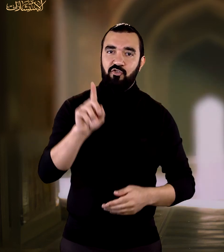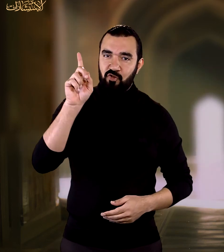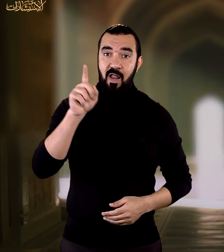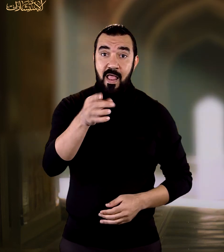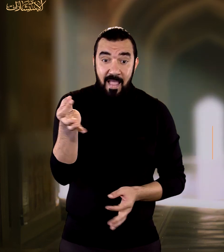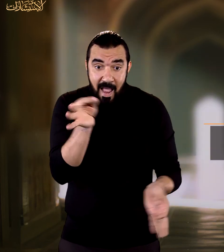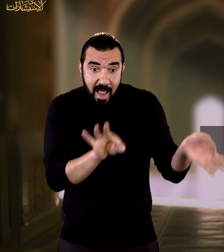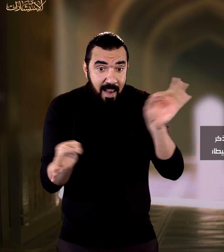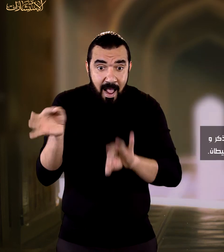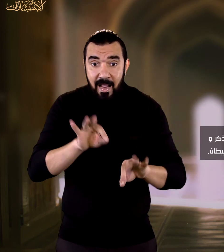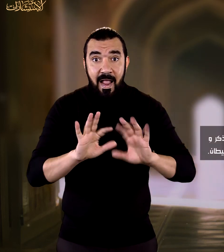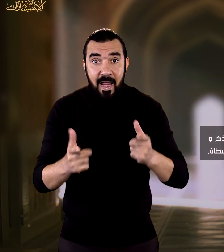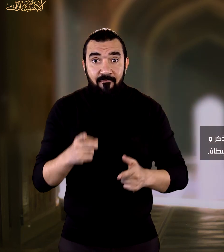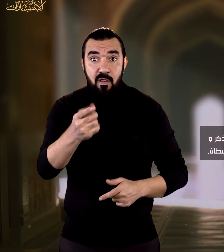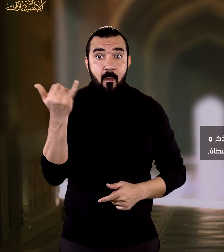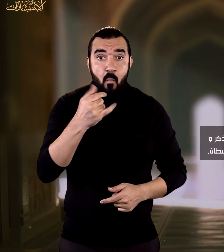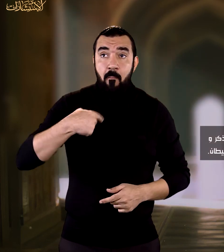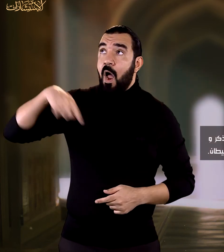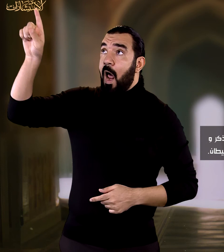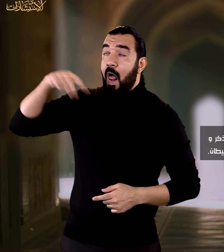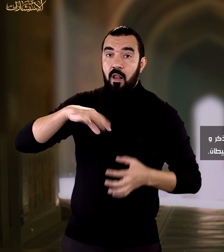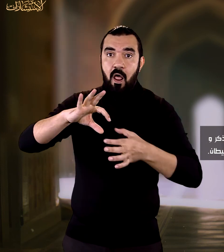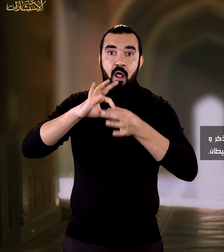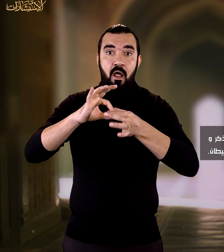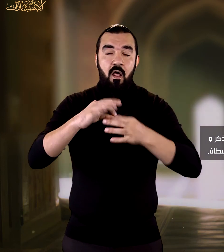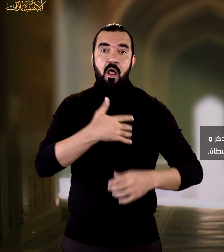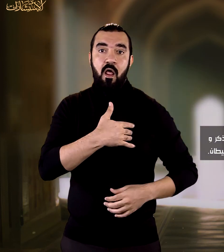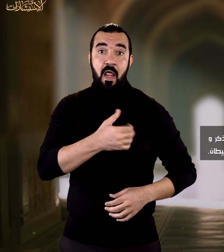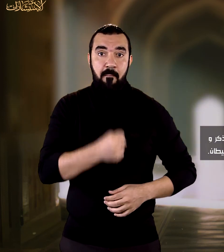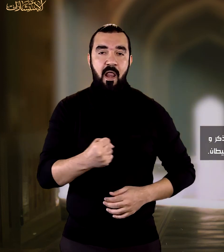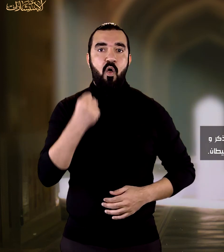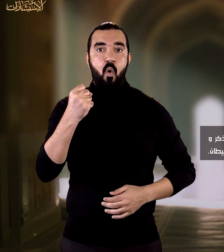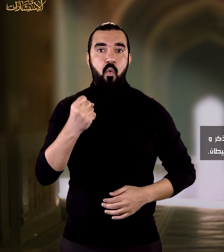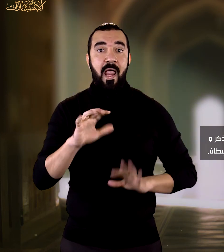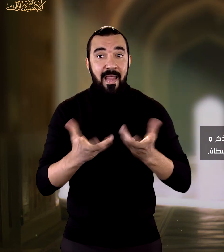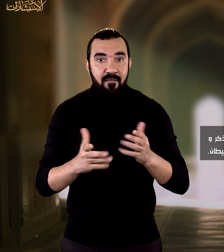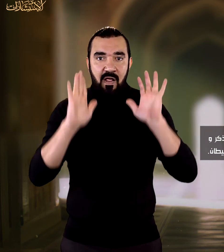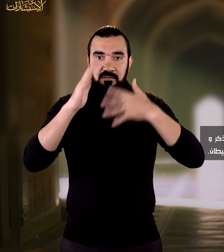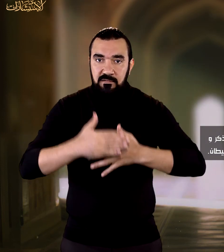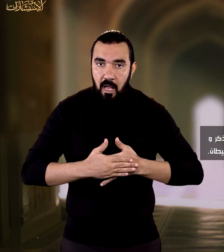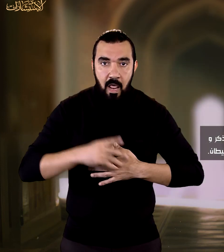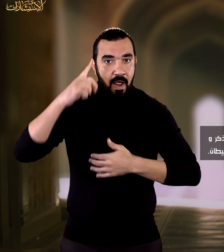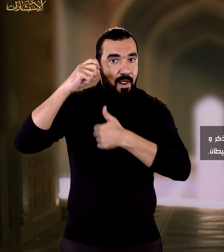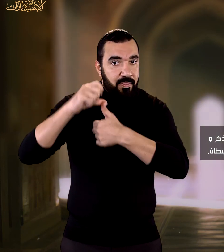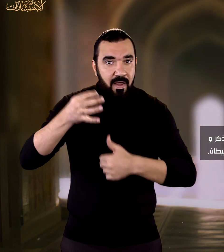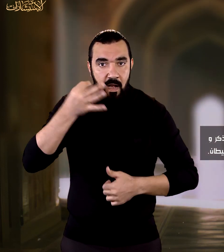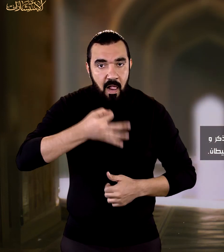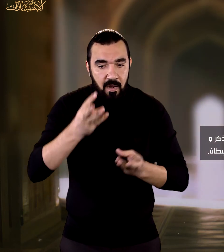وعلاج ذلك بأن تقوي صلتك بالله من حيث الصلاة والذكر